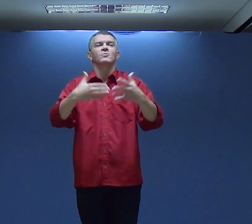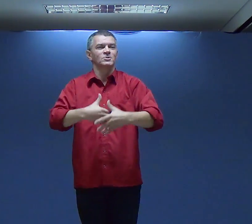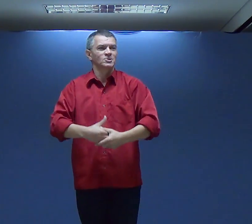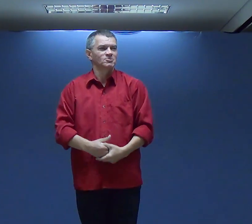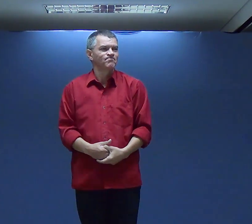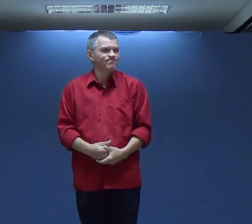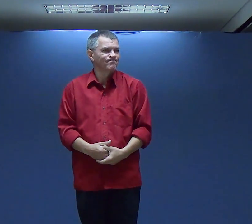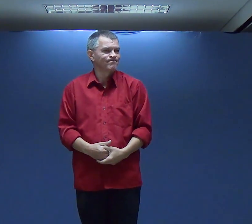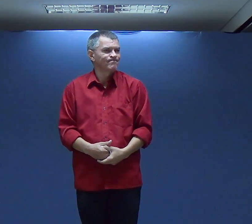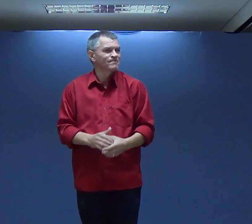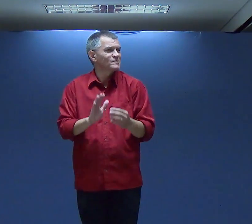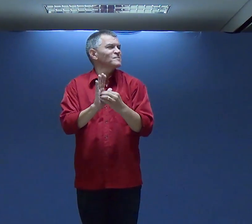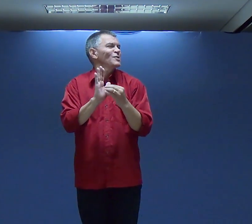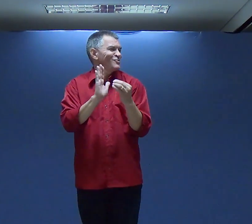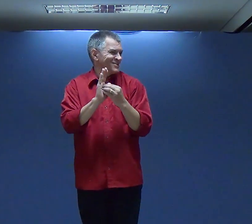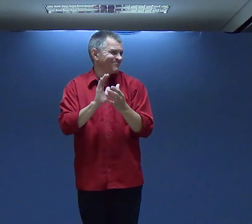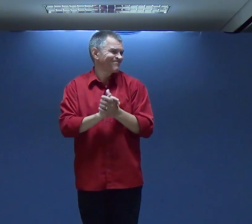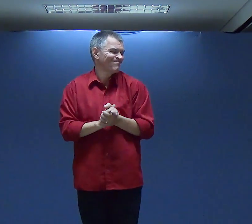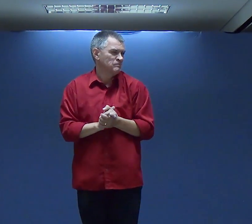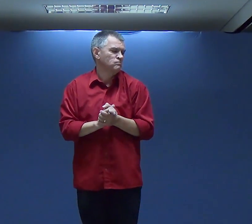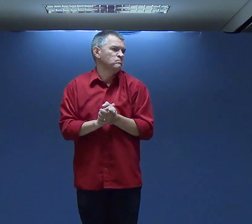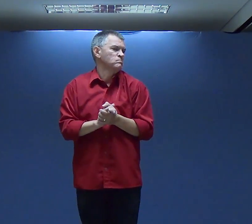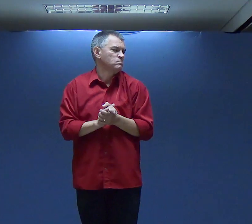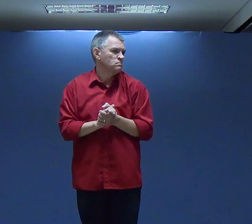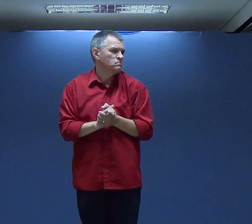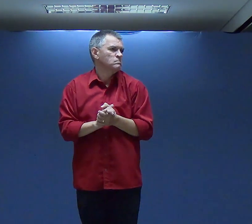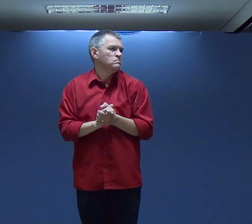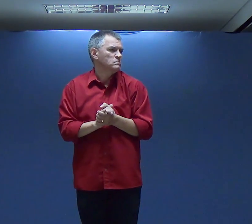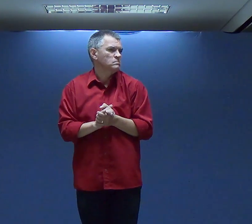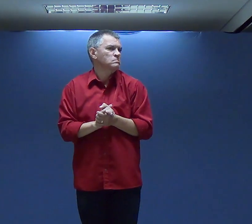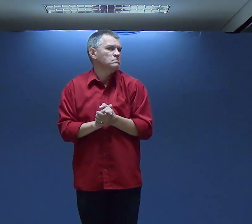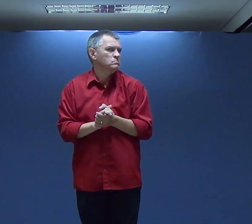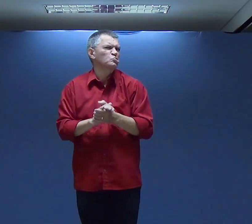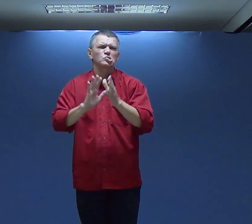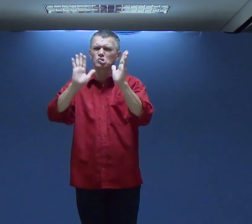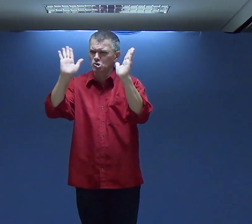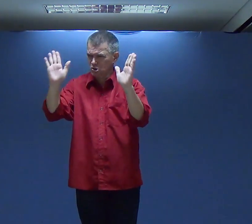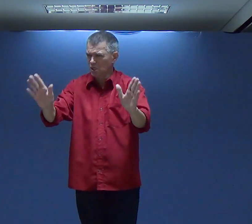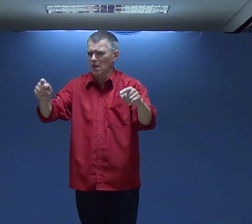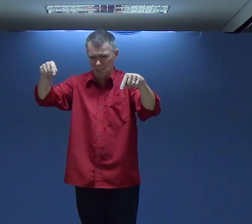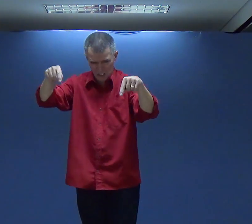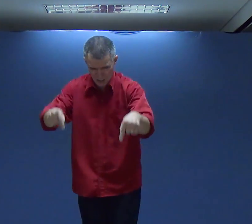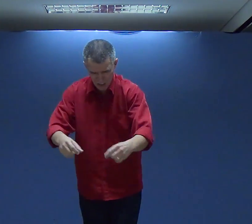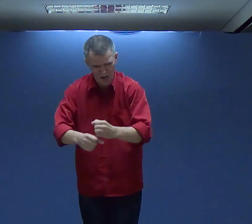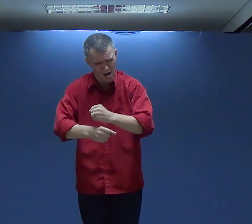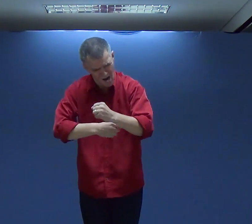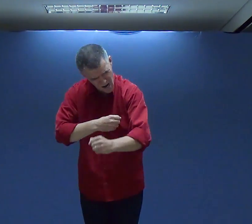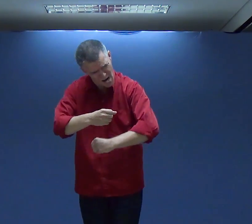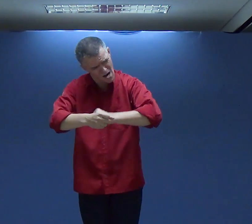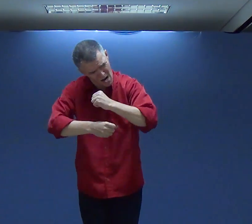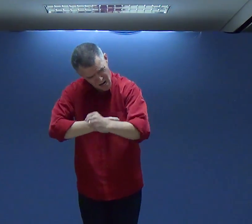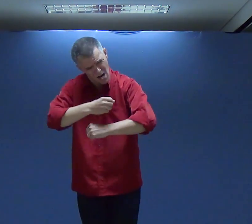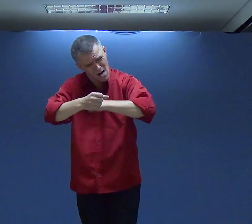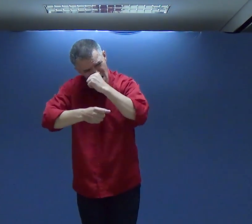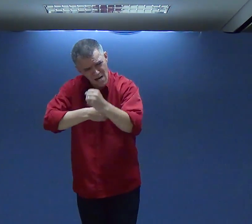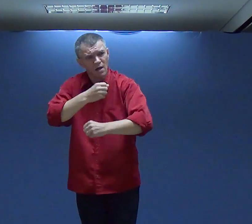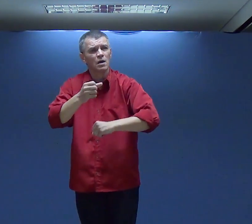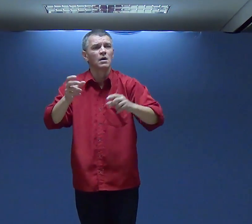E os furtos Estão aonde? Nos falta Isso Muitas vezes Já tenho Há